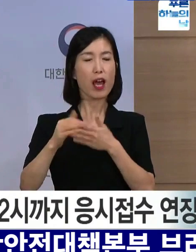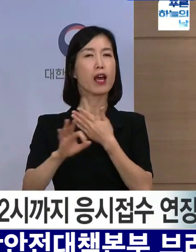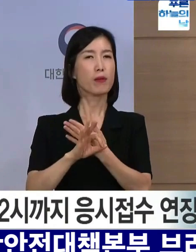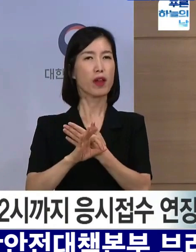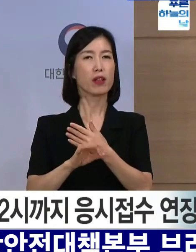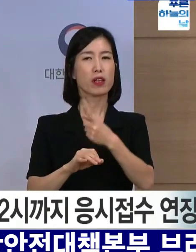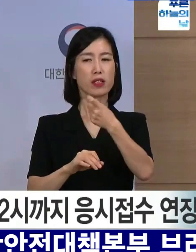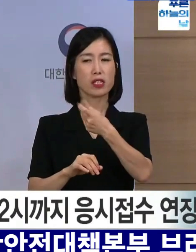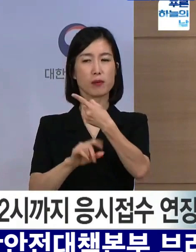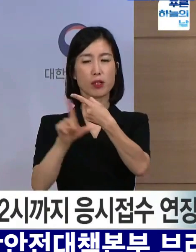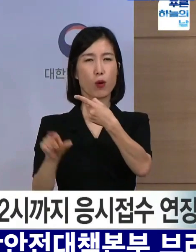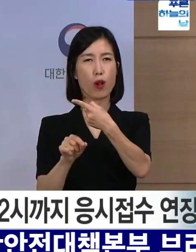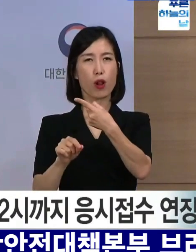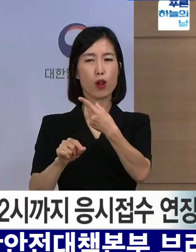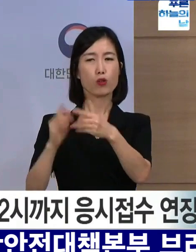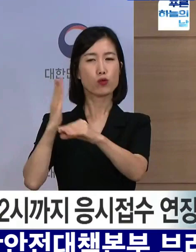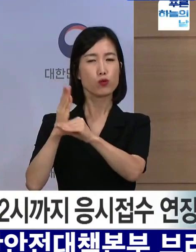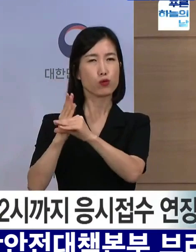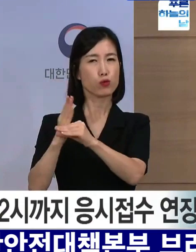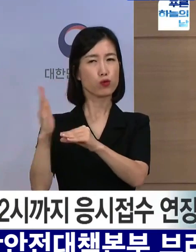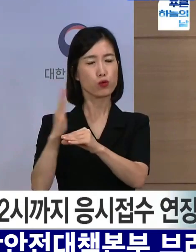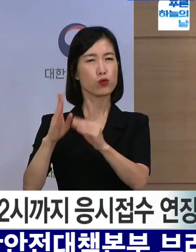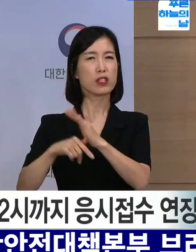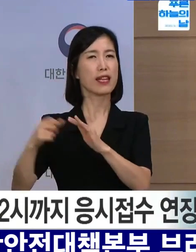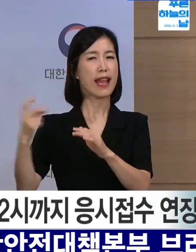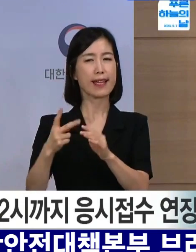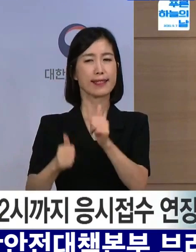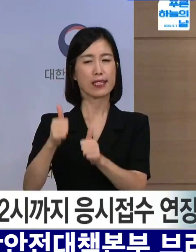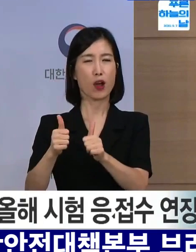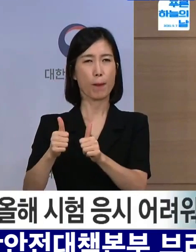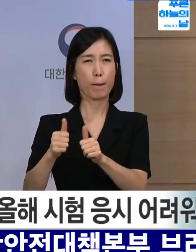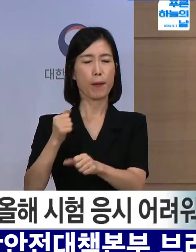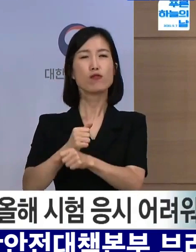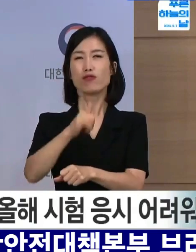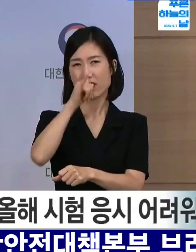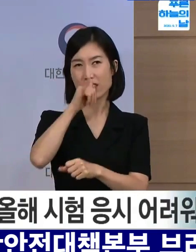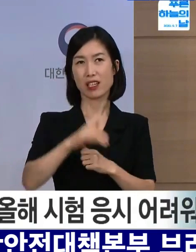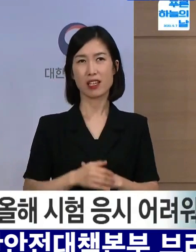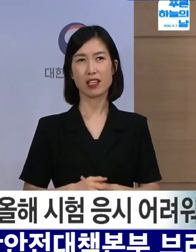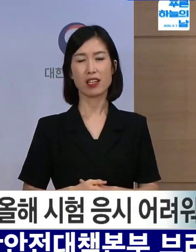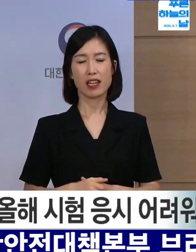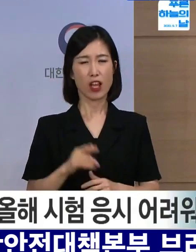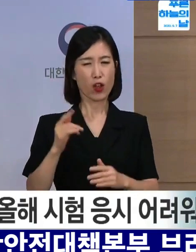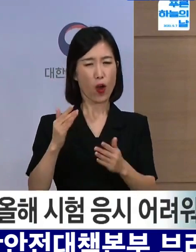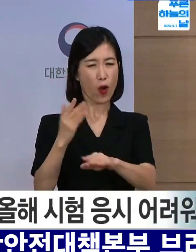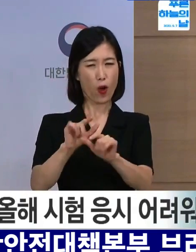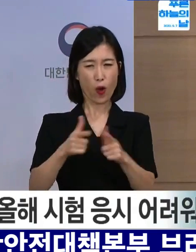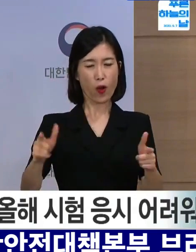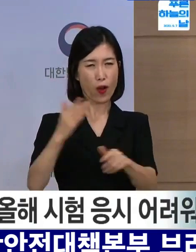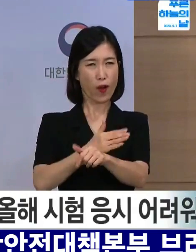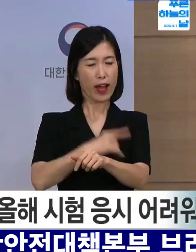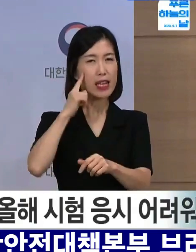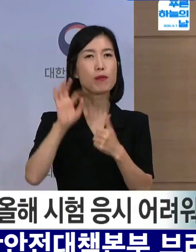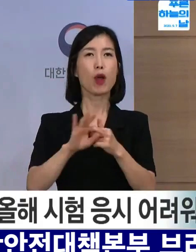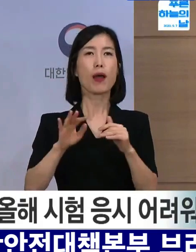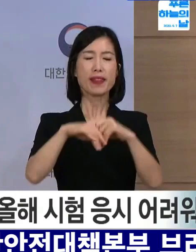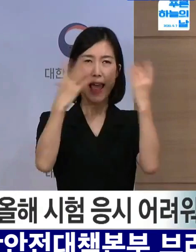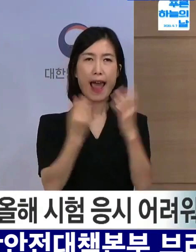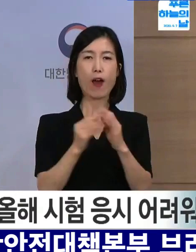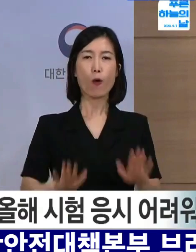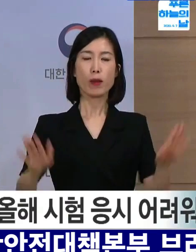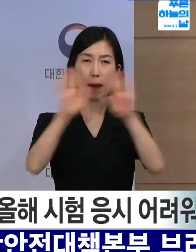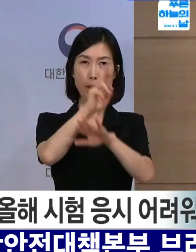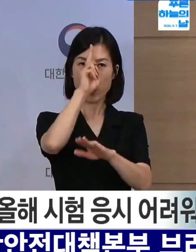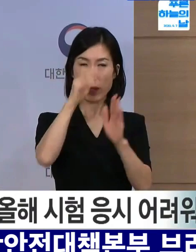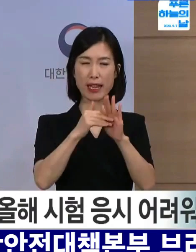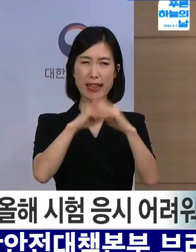중순 이후에 시험 일정이 다시 잡히게 될 겁니다. 이러한 점을 감안해서 오늘 12시까지 재접수 신청을 모두 해 주실